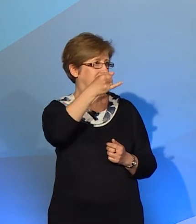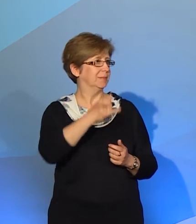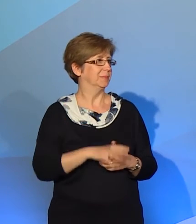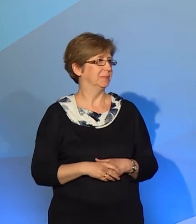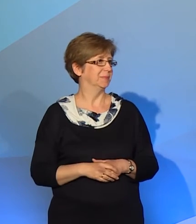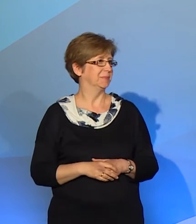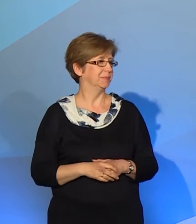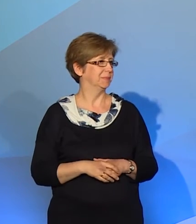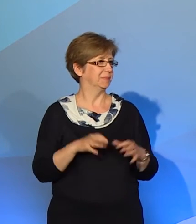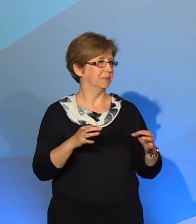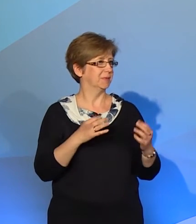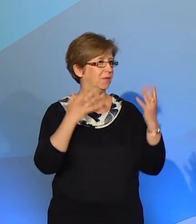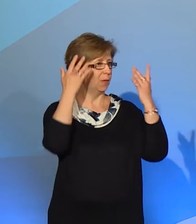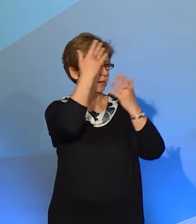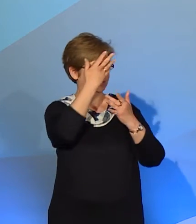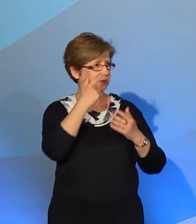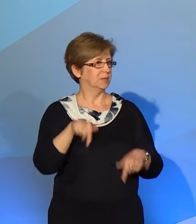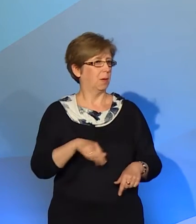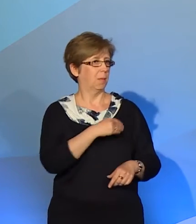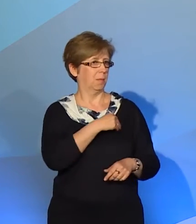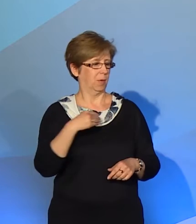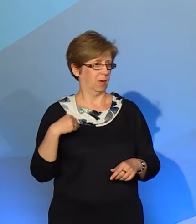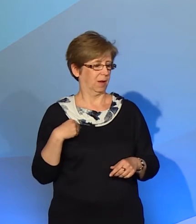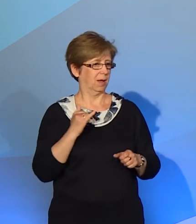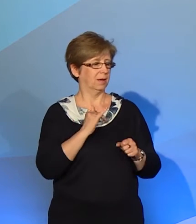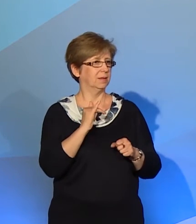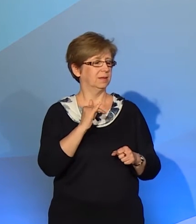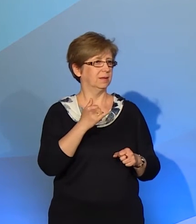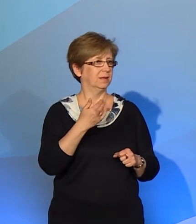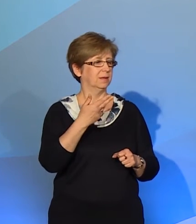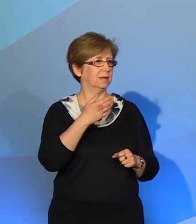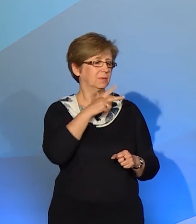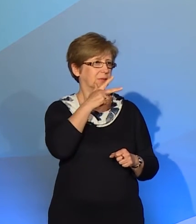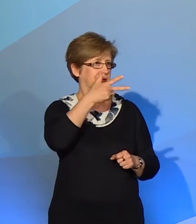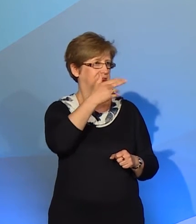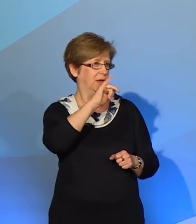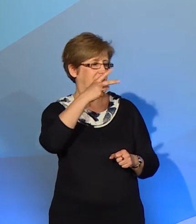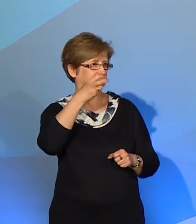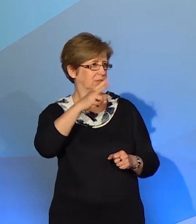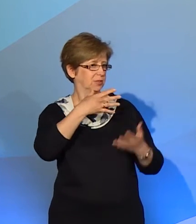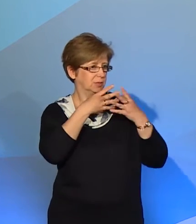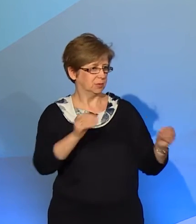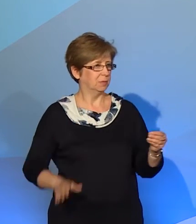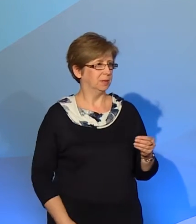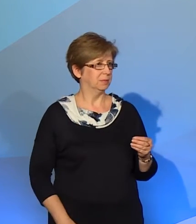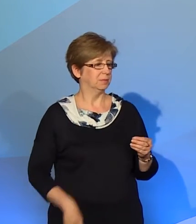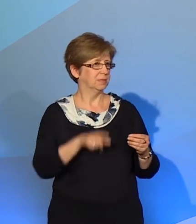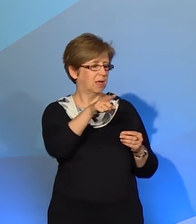Teraz niech Państwo sobie wyobrażą, że Polak i nigeryjczyk zgubili psa w Londynie i starają się wytłumaczyć. Jeden mówi how, how, drugi why, why, tak?